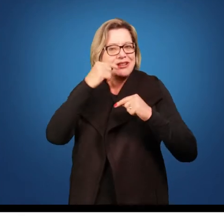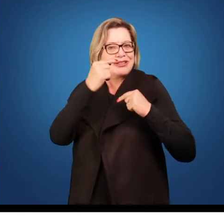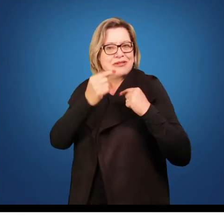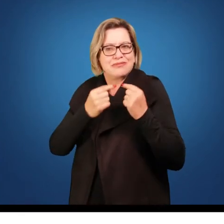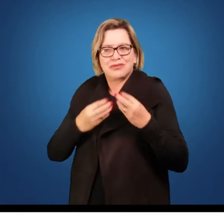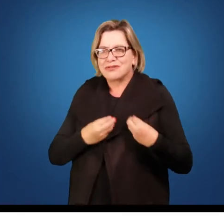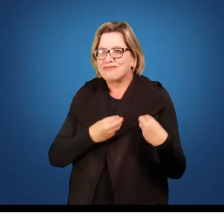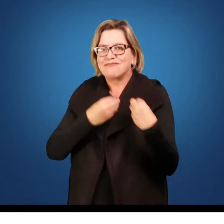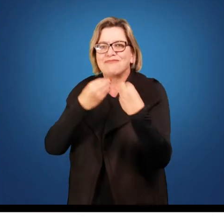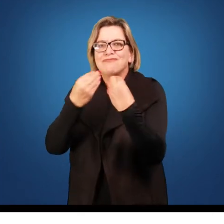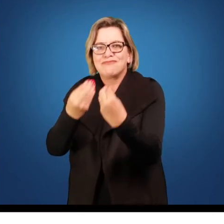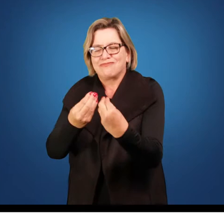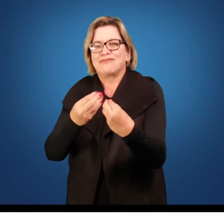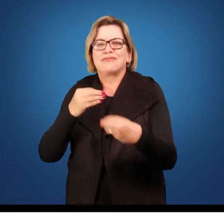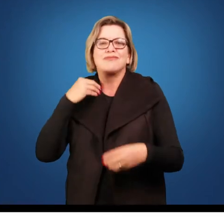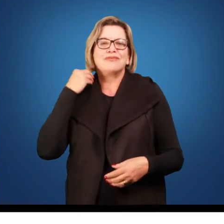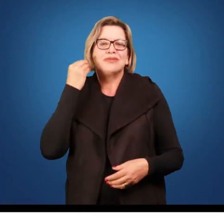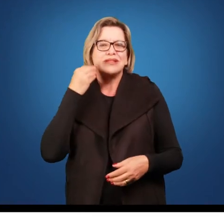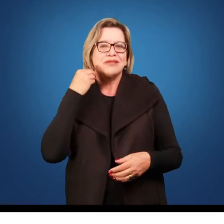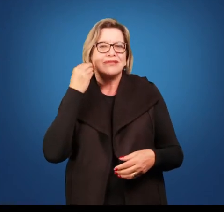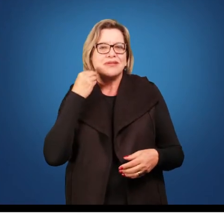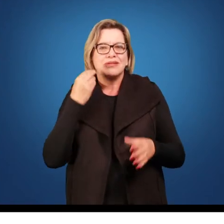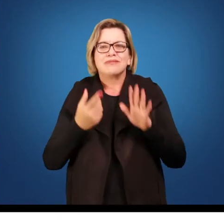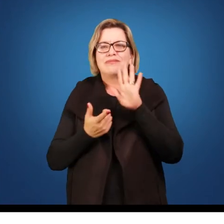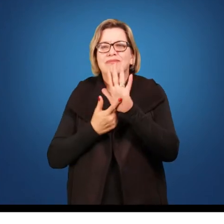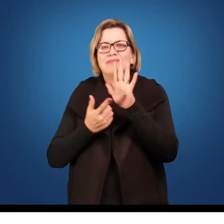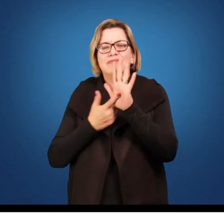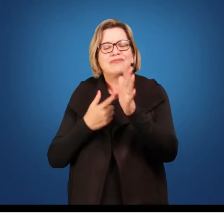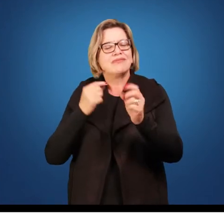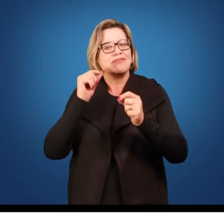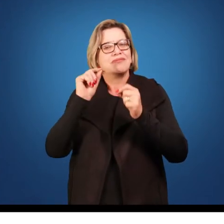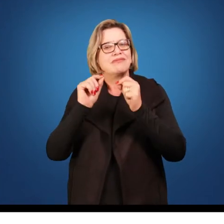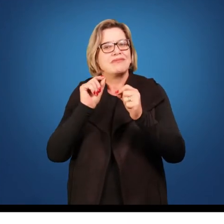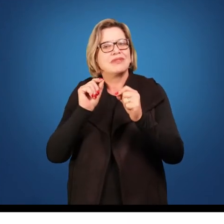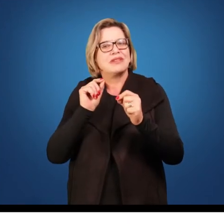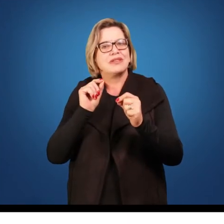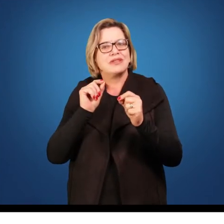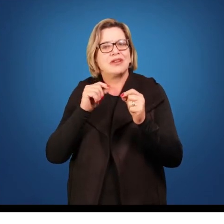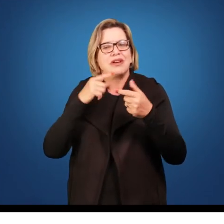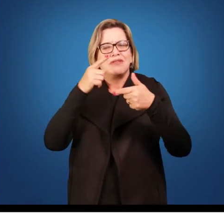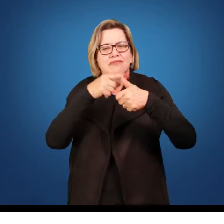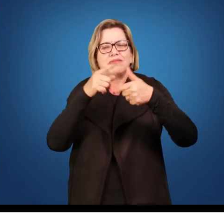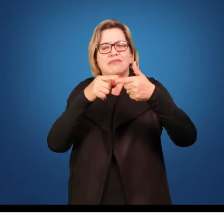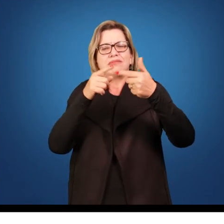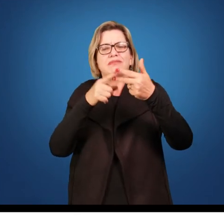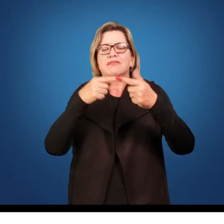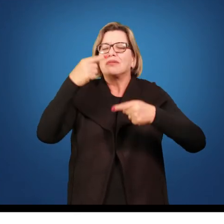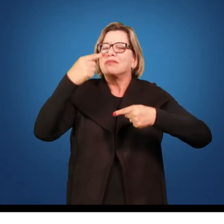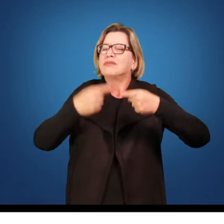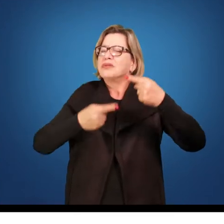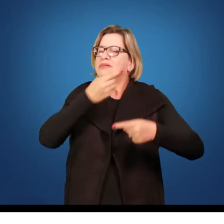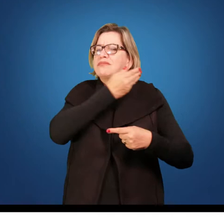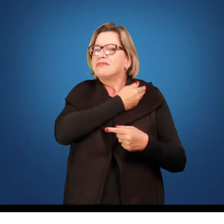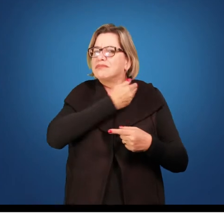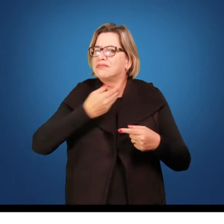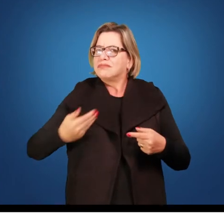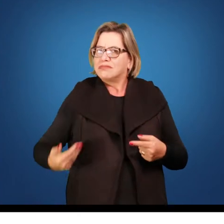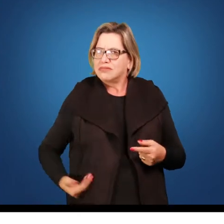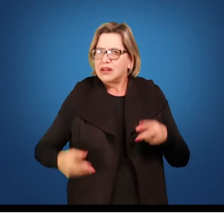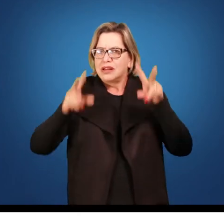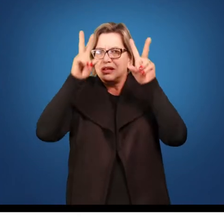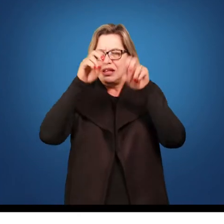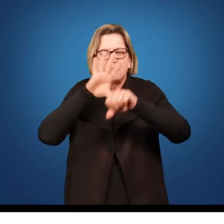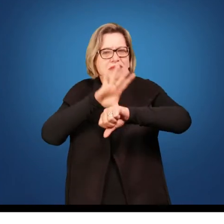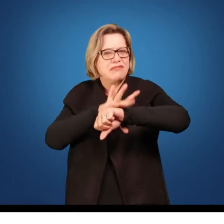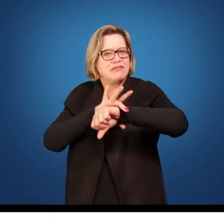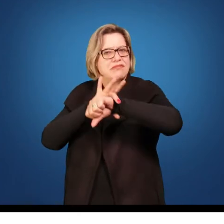para o Congresso Nacional os seus estudos sobre alguns itens da política pública, algumas áreas temáticas sobre